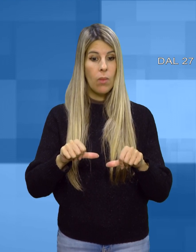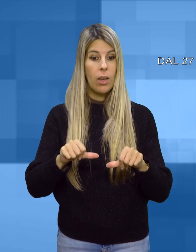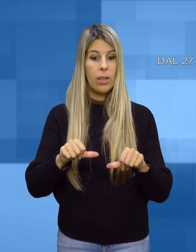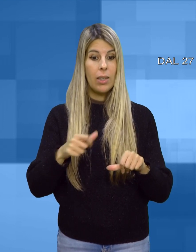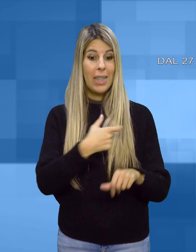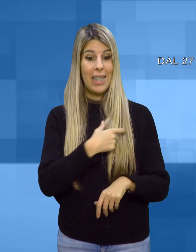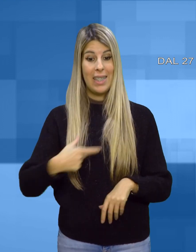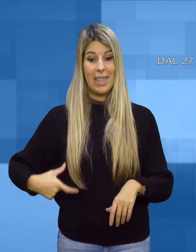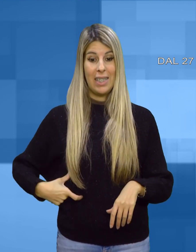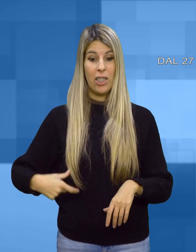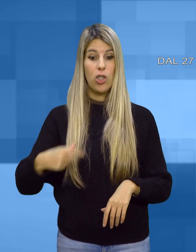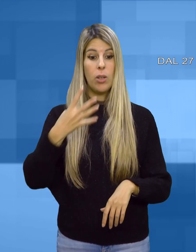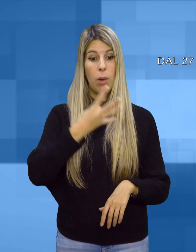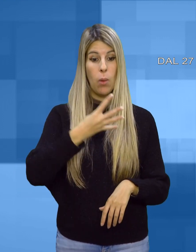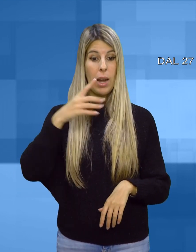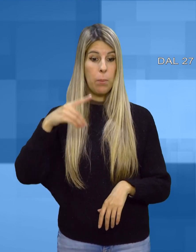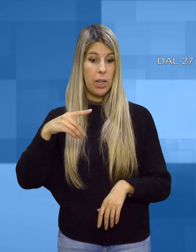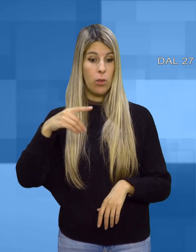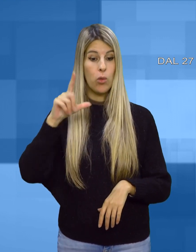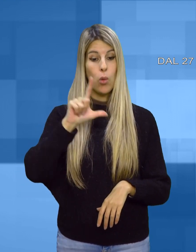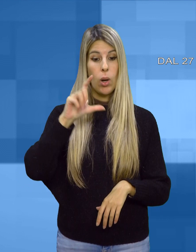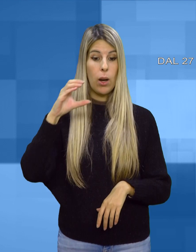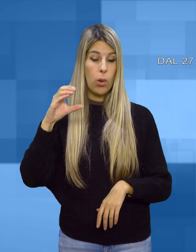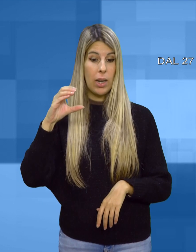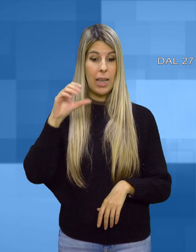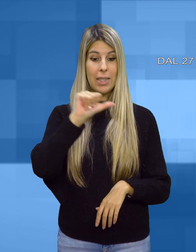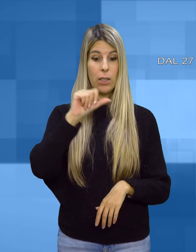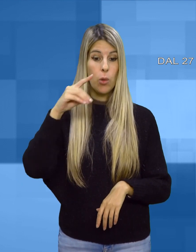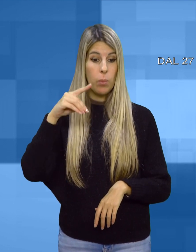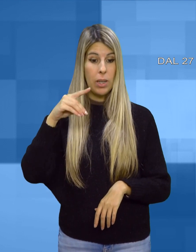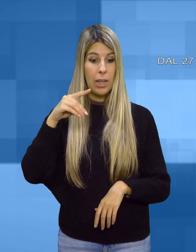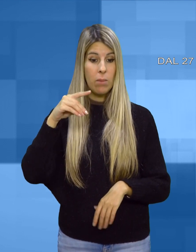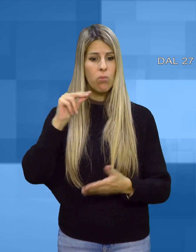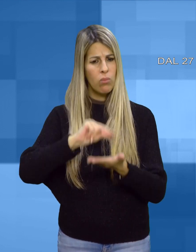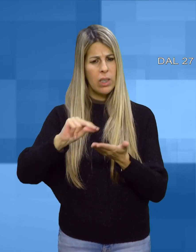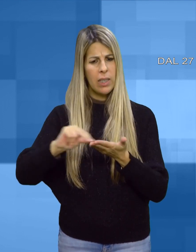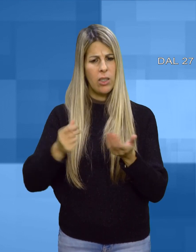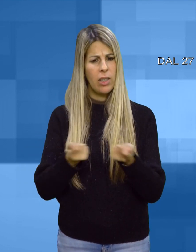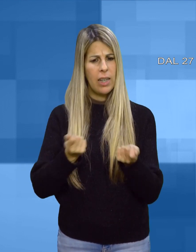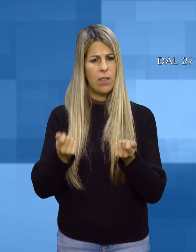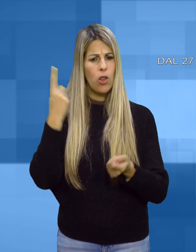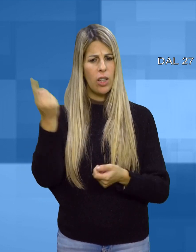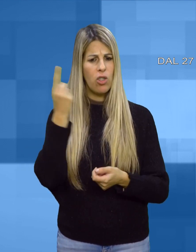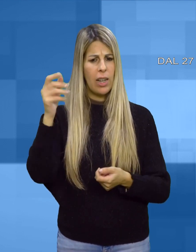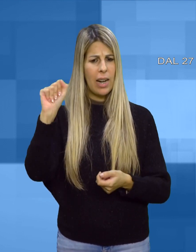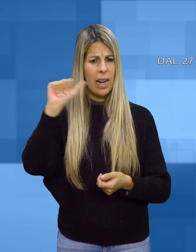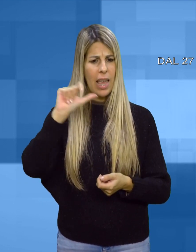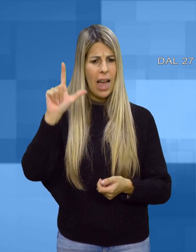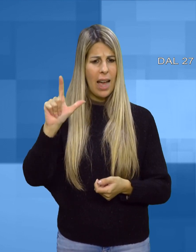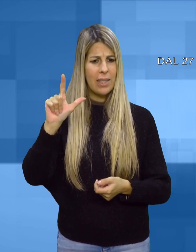Manuela Pintus, Luca Corrias e Sandro Pili hanno scritto alla direzione generale dell'ASL 5 di Oristano per mettere a